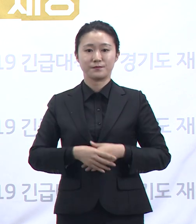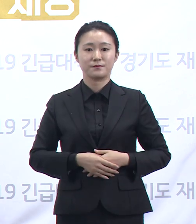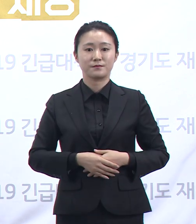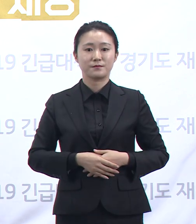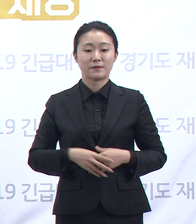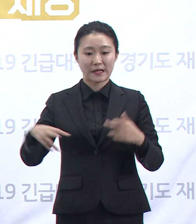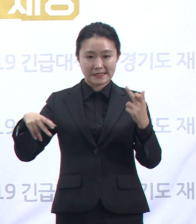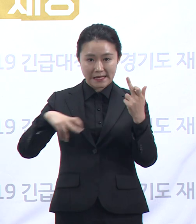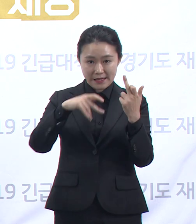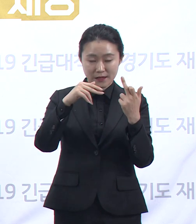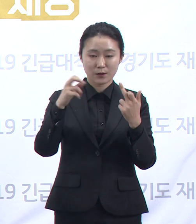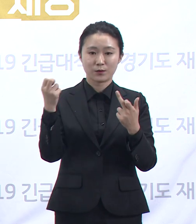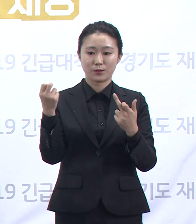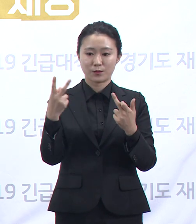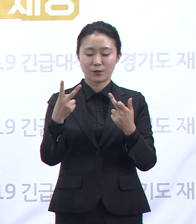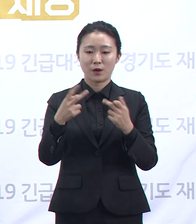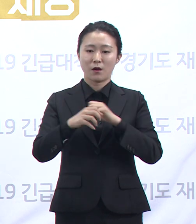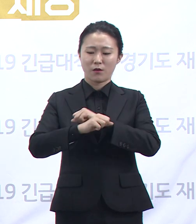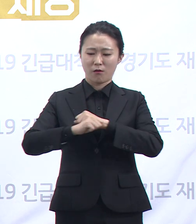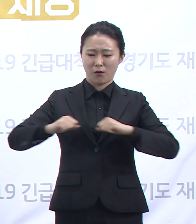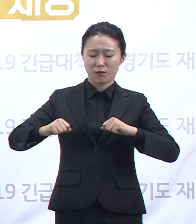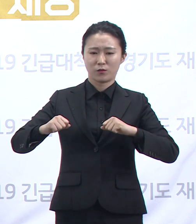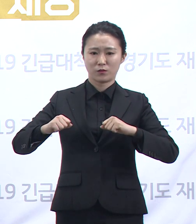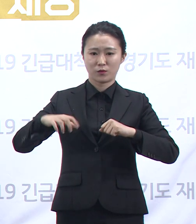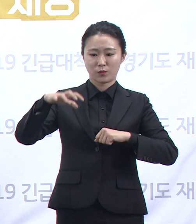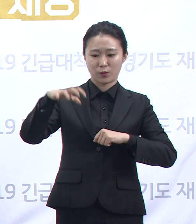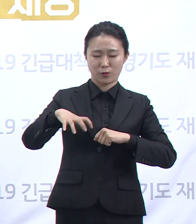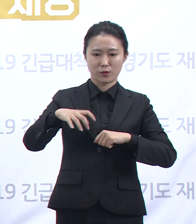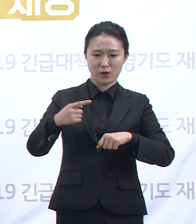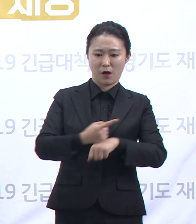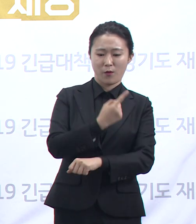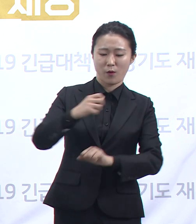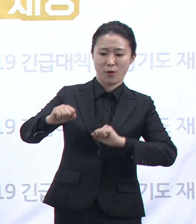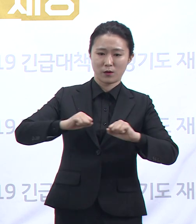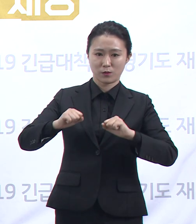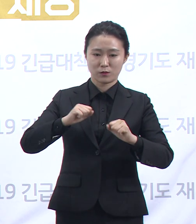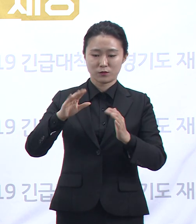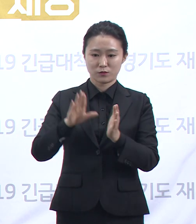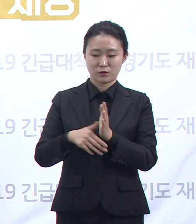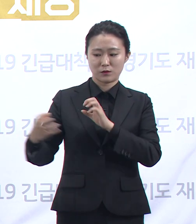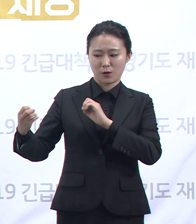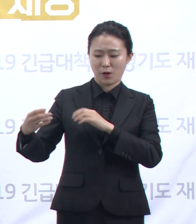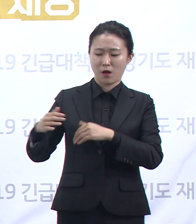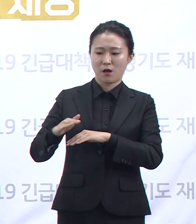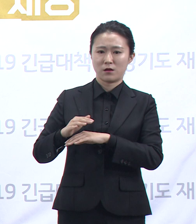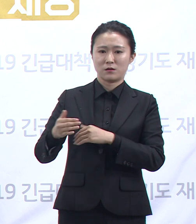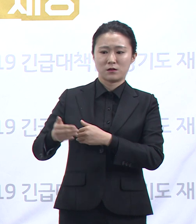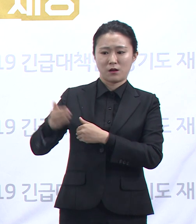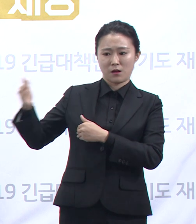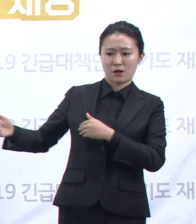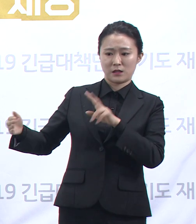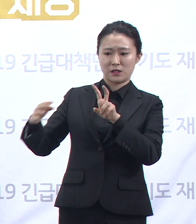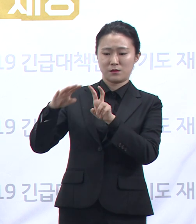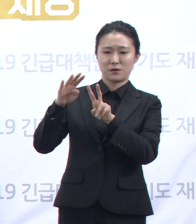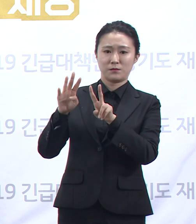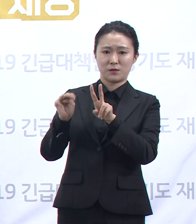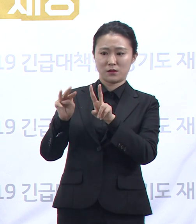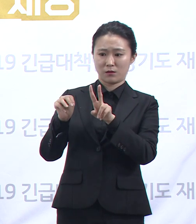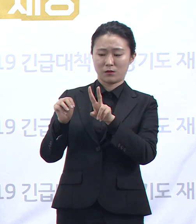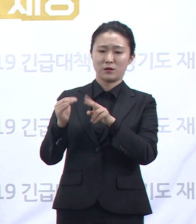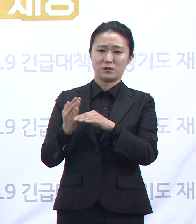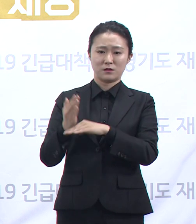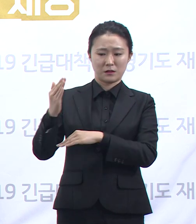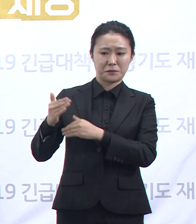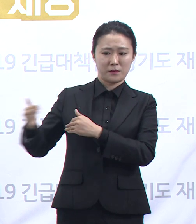산행 등 개방된 야외활동이라도 대화를 위하여 2m 이상 거리 두기가 어려울 때에는 꼭 마스크를 착용해 주시기